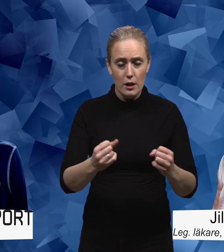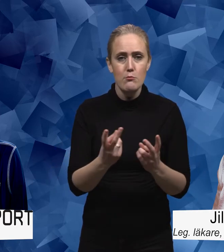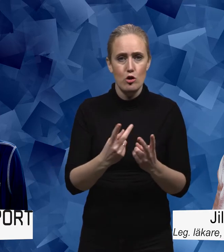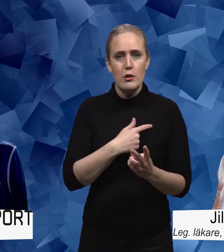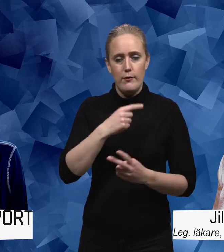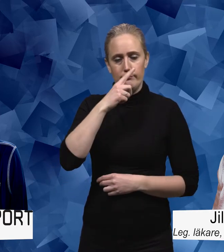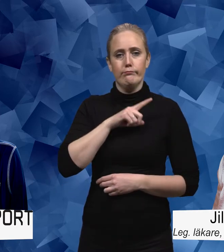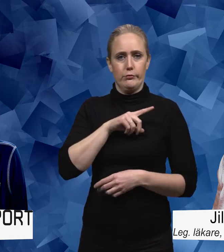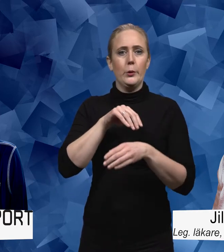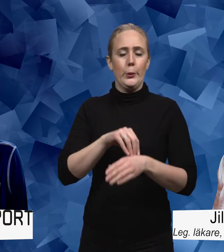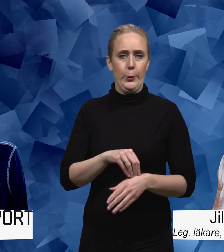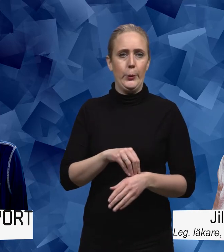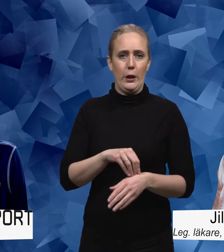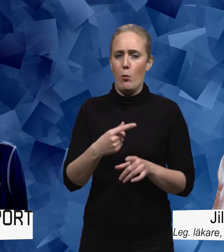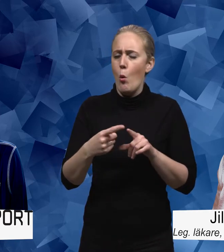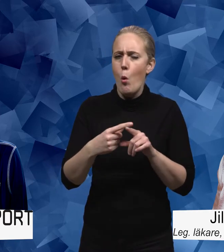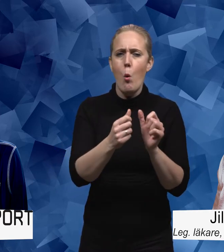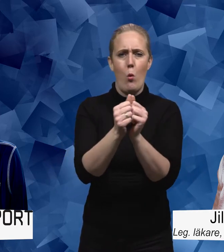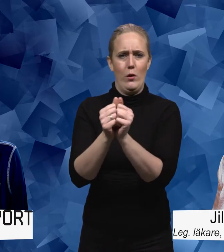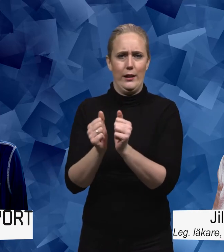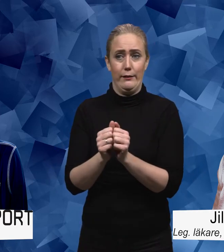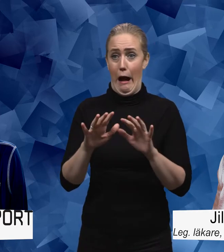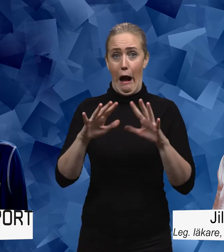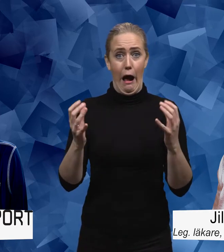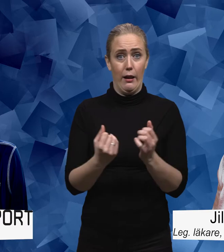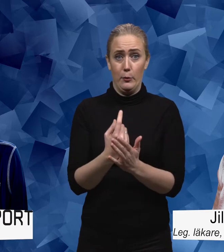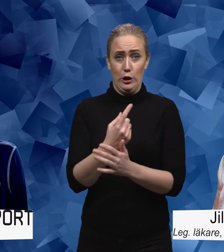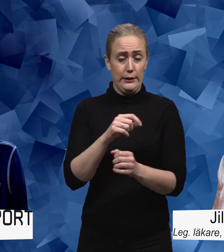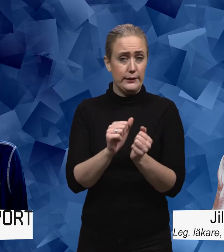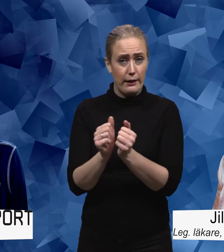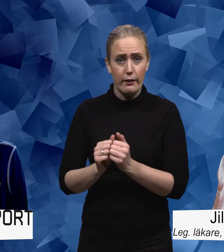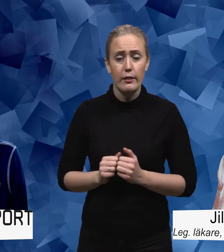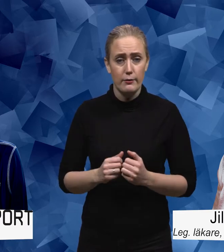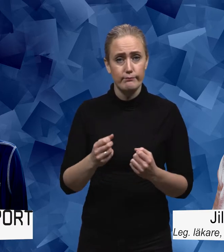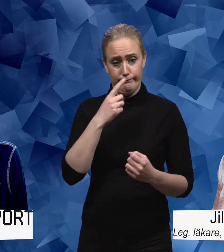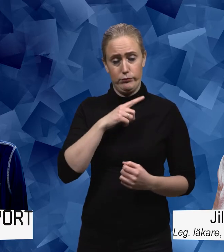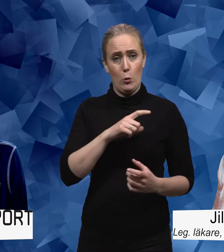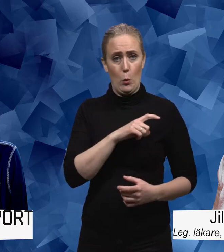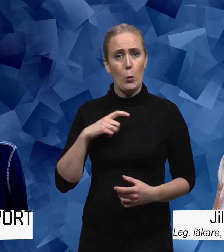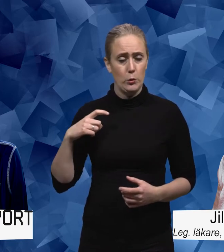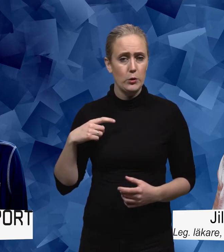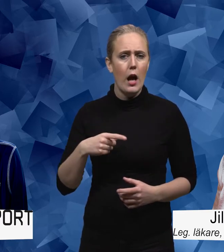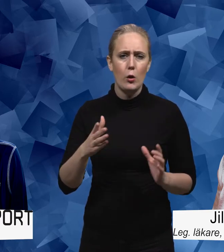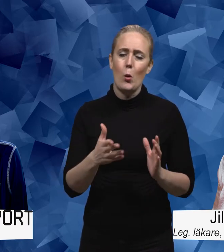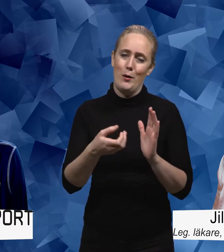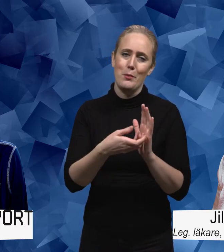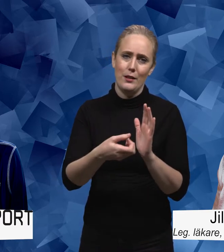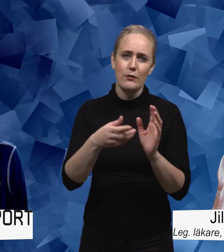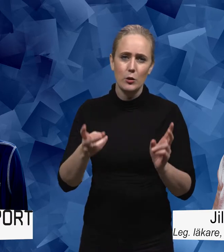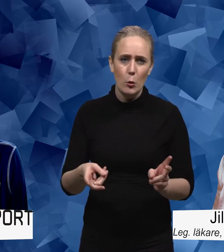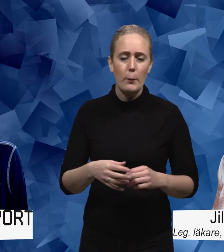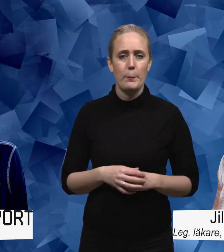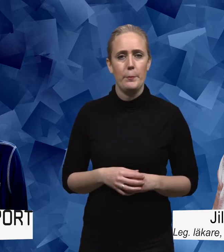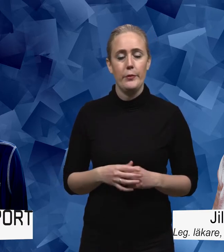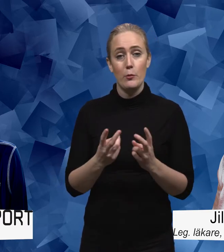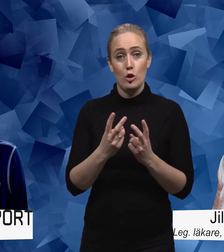Vi blir sjuka på massa olika sätt eller egentligen på alla sätt. Det är ju en kort beskrivning på det. Då kan man ju se det som att